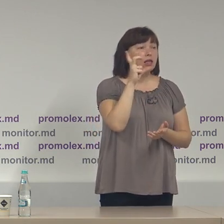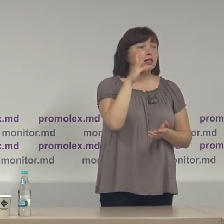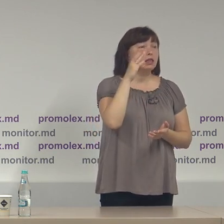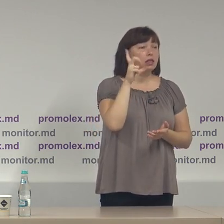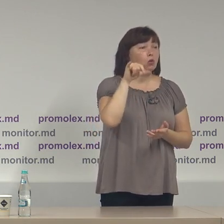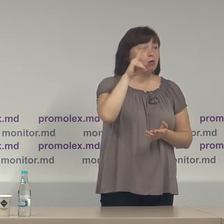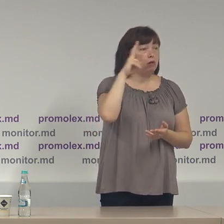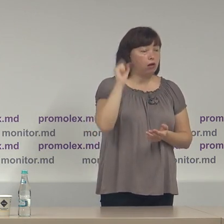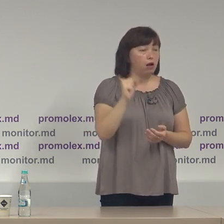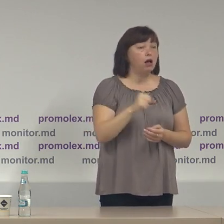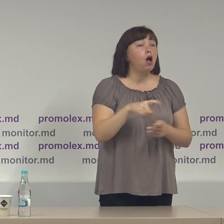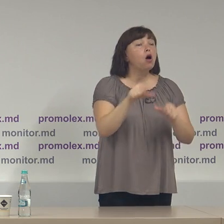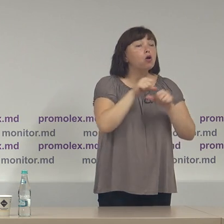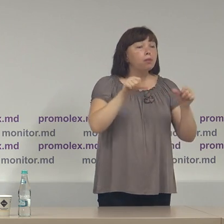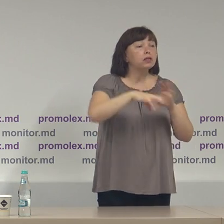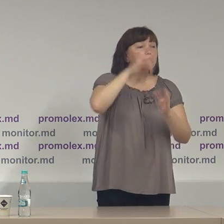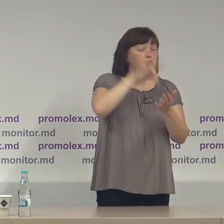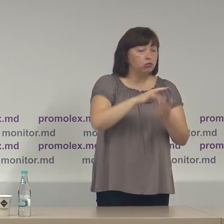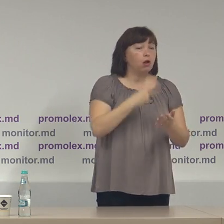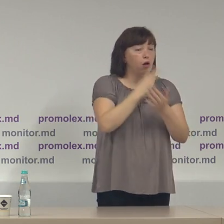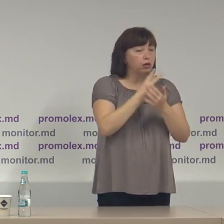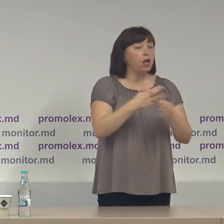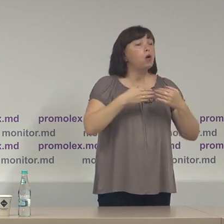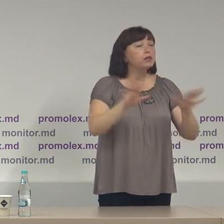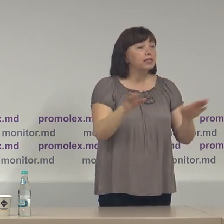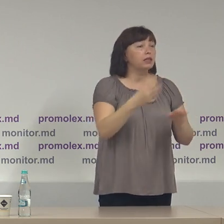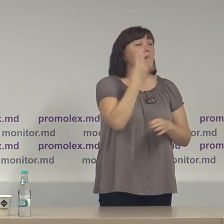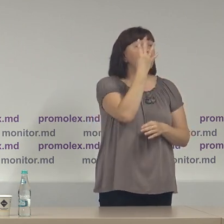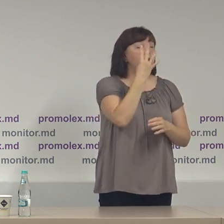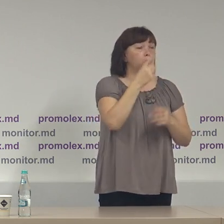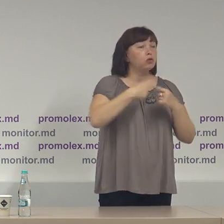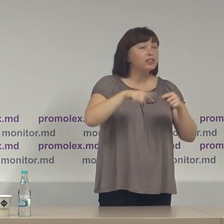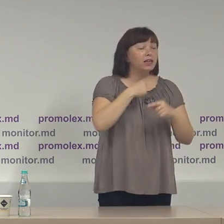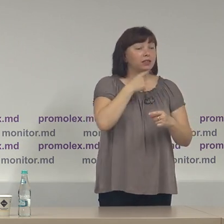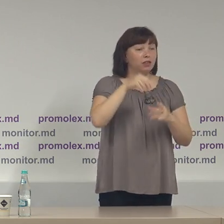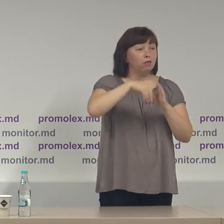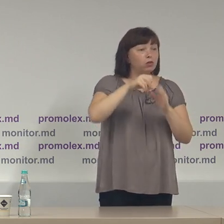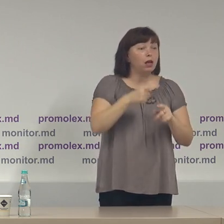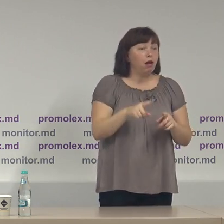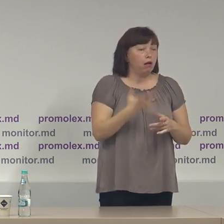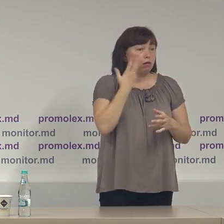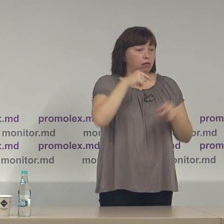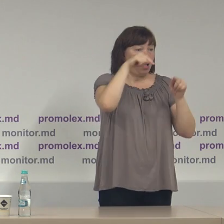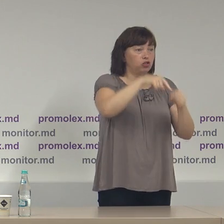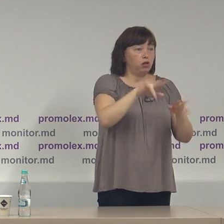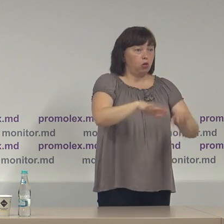Centrală și-a arătat deschiderea de a deschide patru secții de votare pe când pentru această localitate